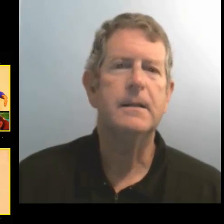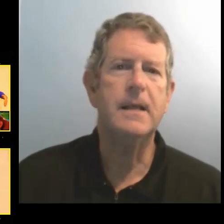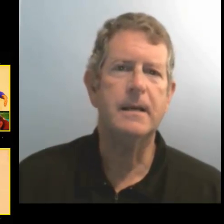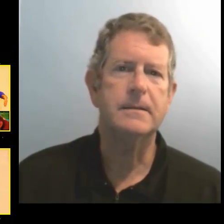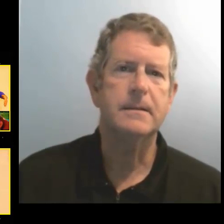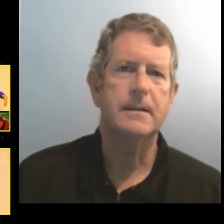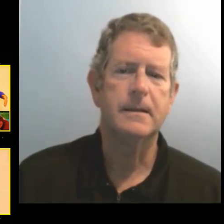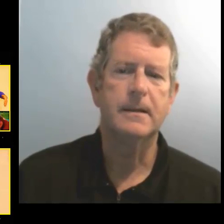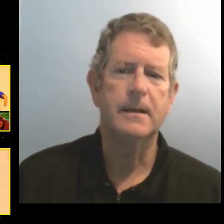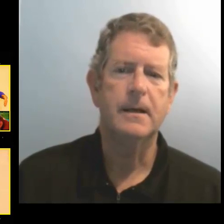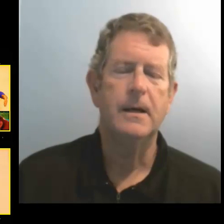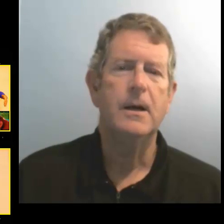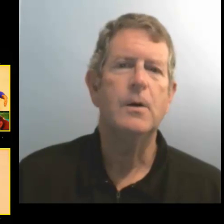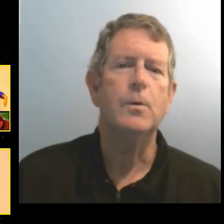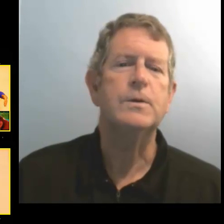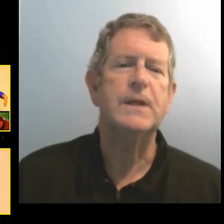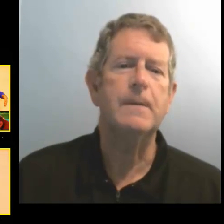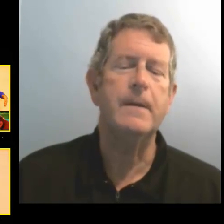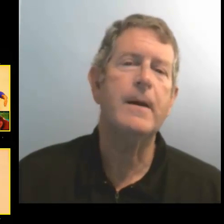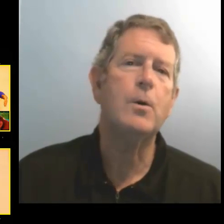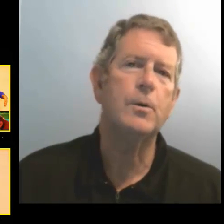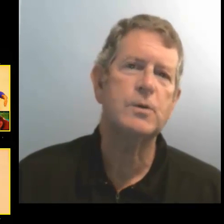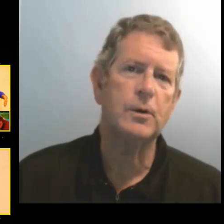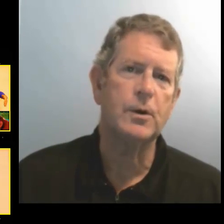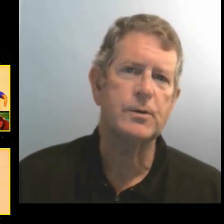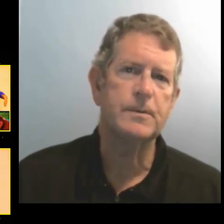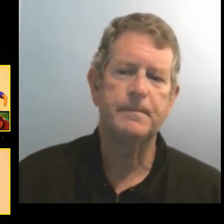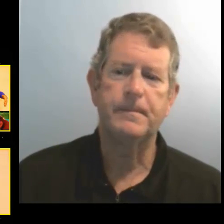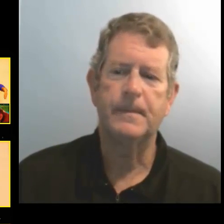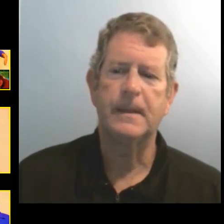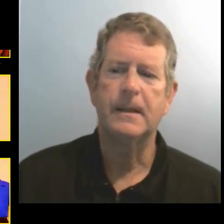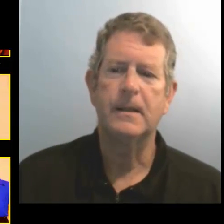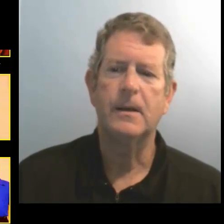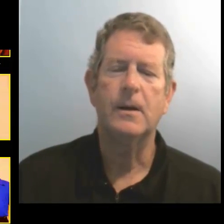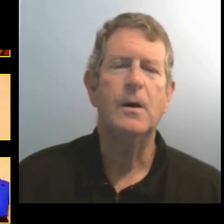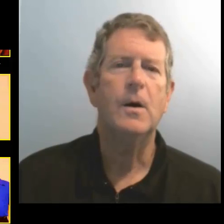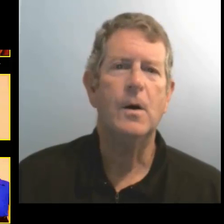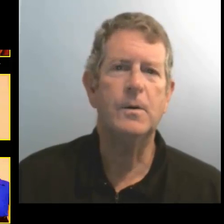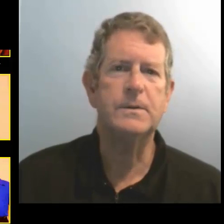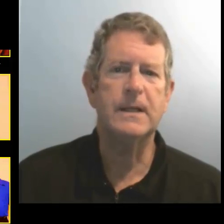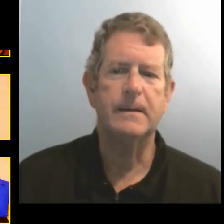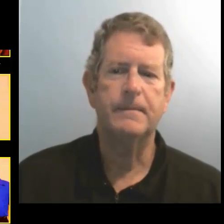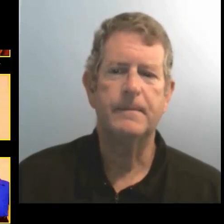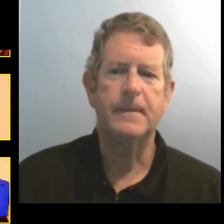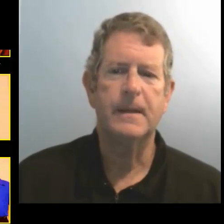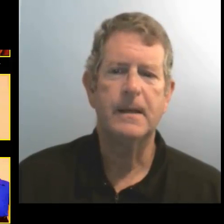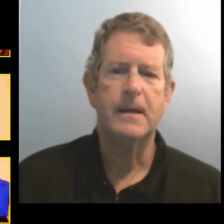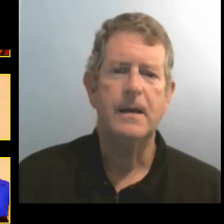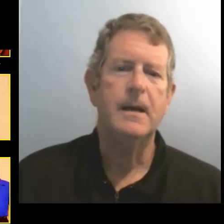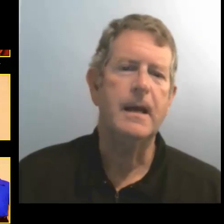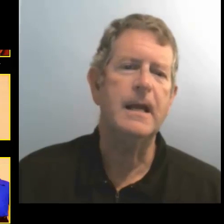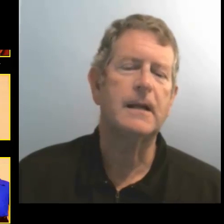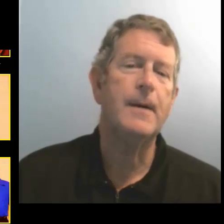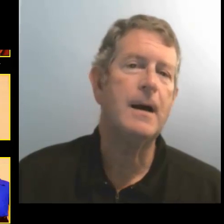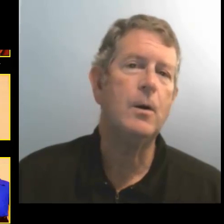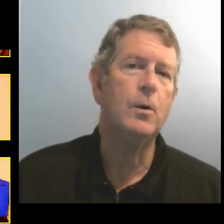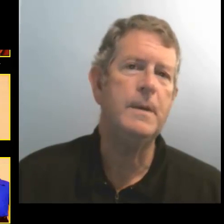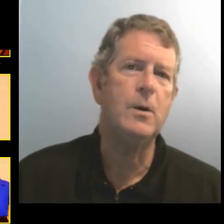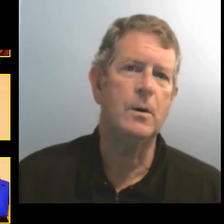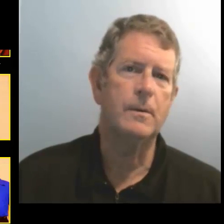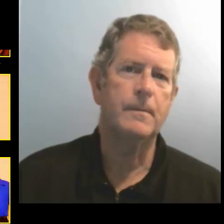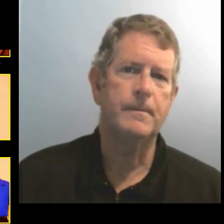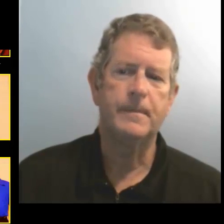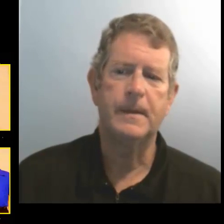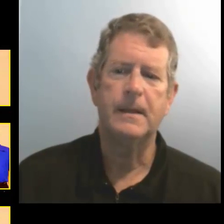10. Usted vive con nosotros. 11. Ella trabaja